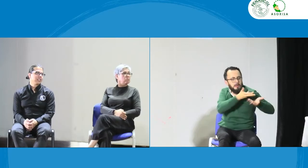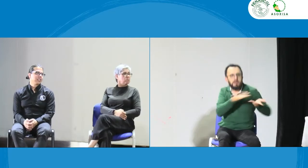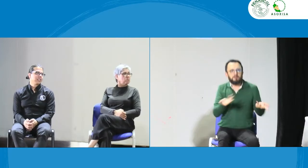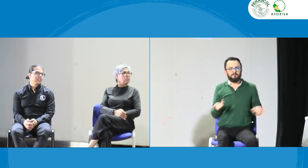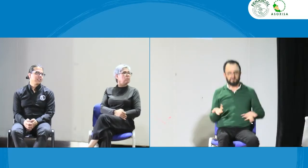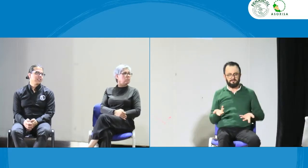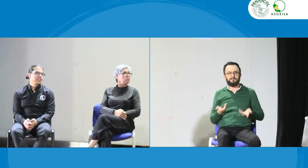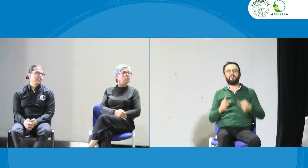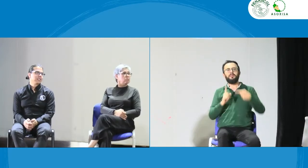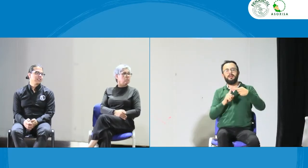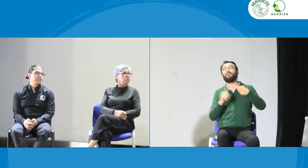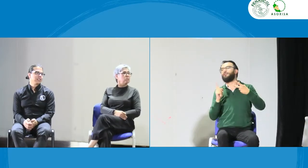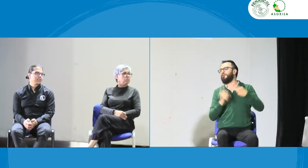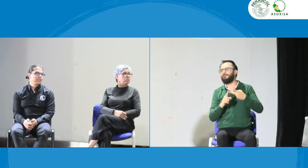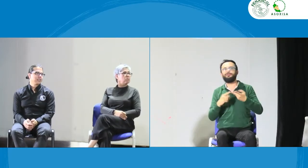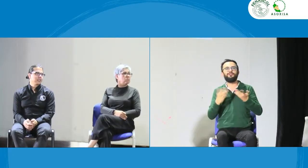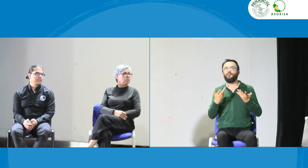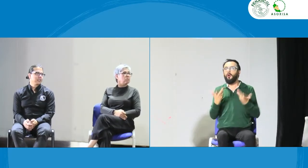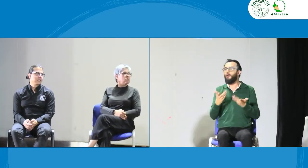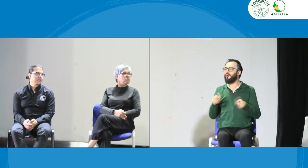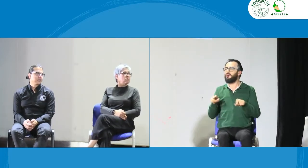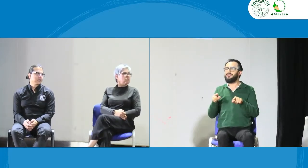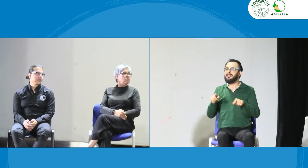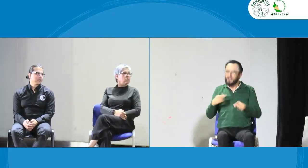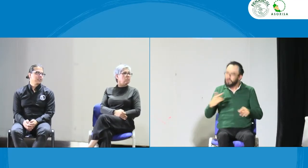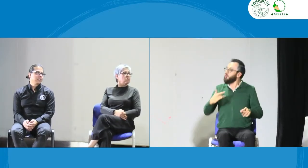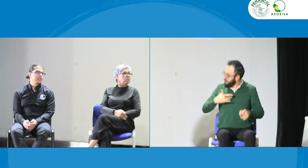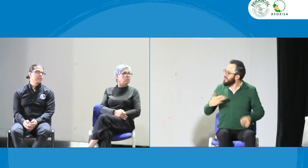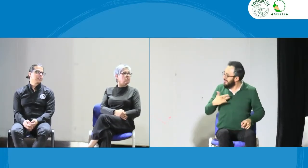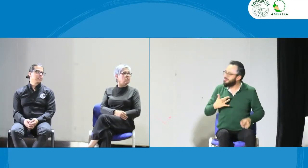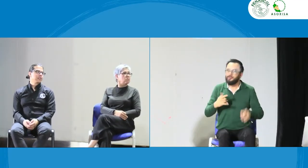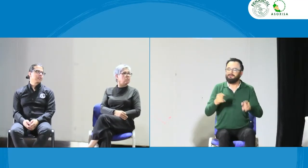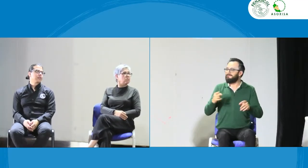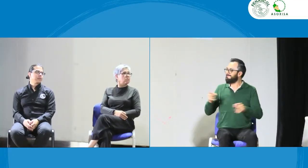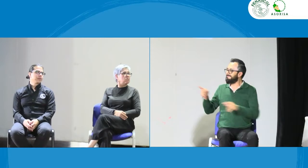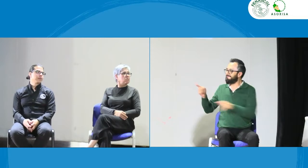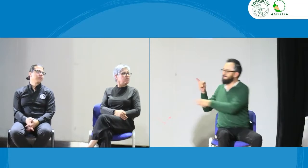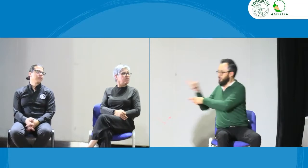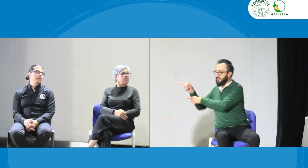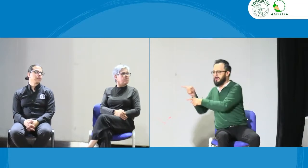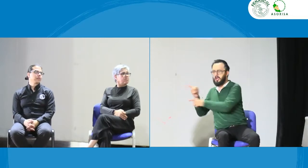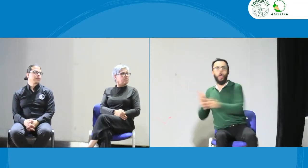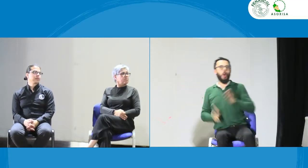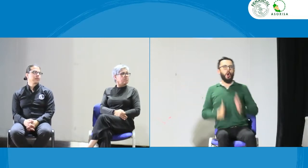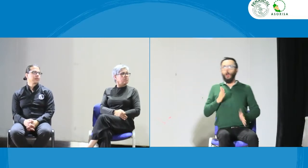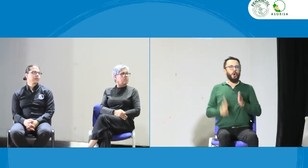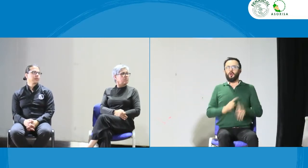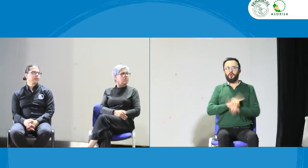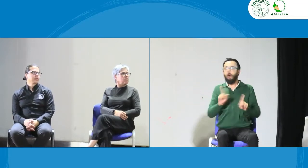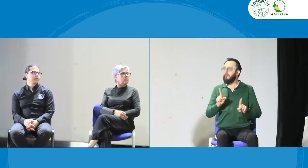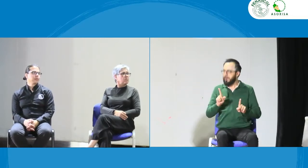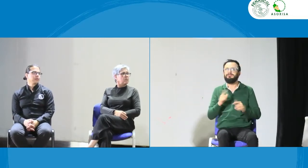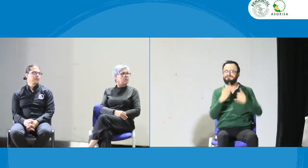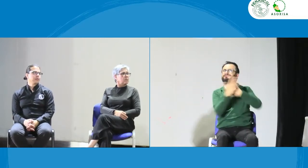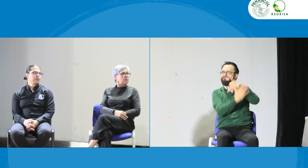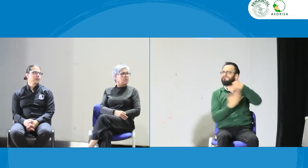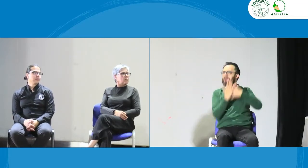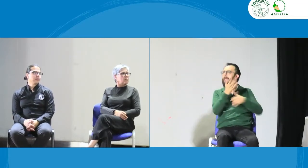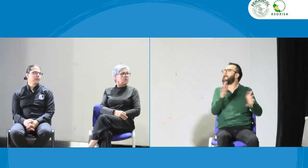también intérpretes sordos. Eso por un lado. Y además de eso, yo siento también lo que tú estabas mencionando que no es simplemente